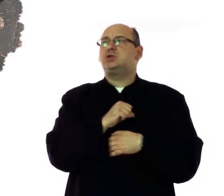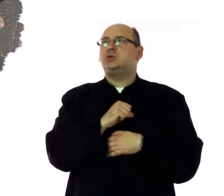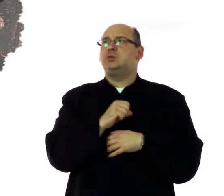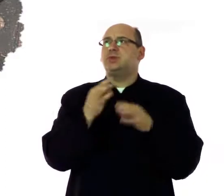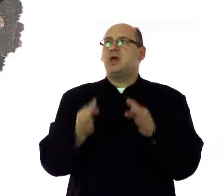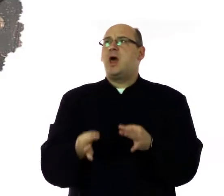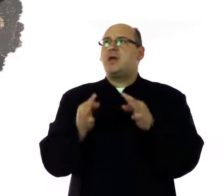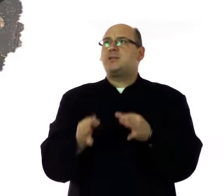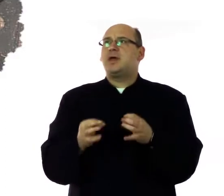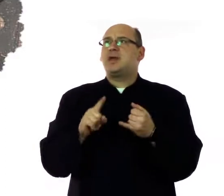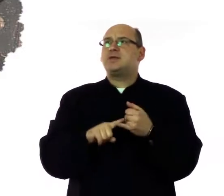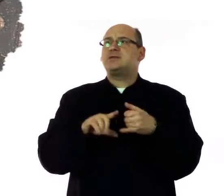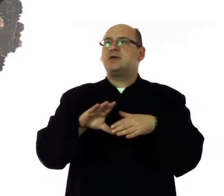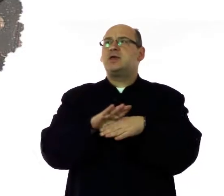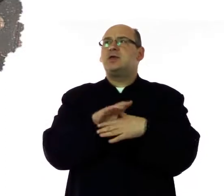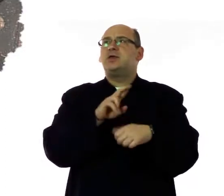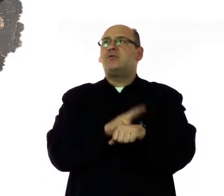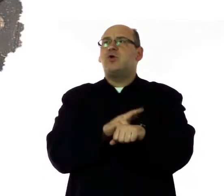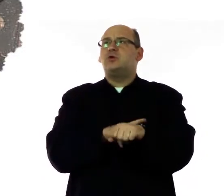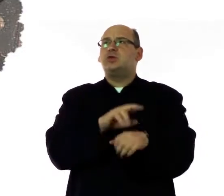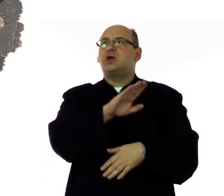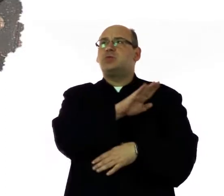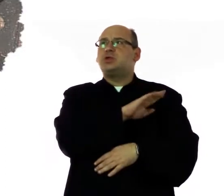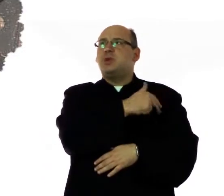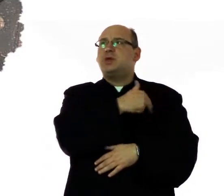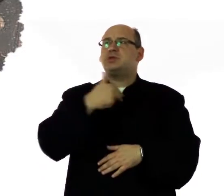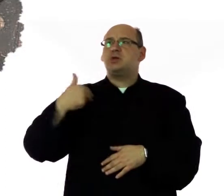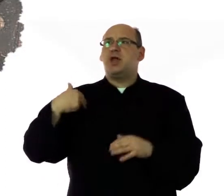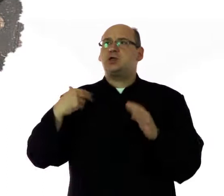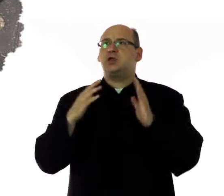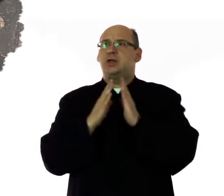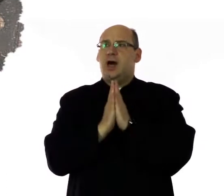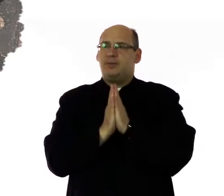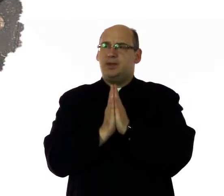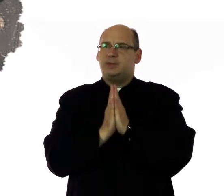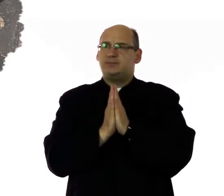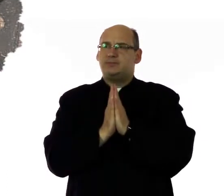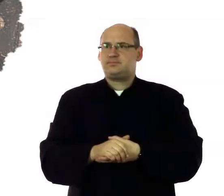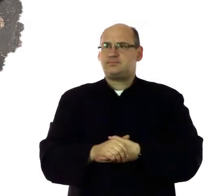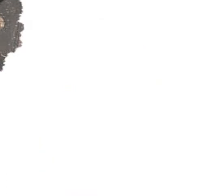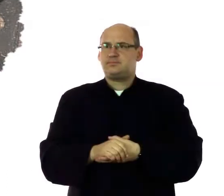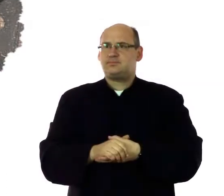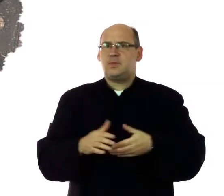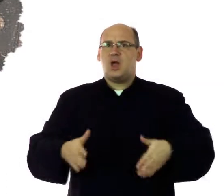nami grzesznymi, teraz i w godzinę śmierci naszej. Amen.